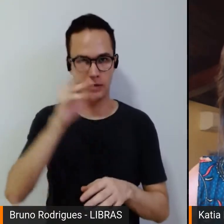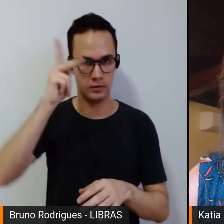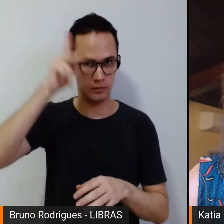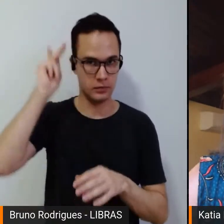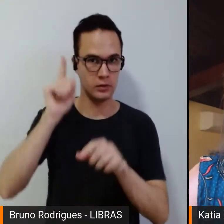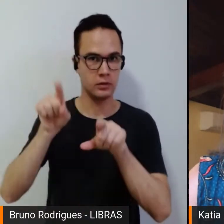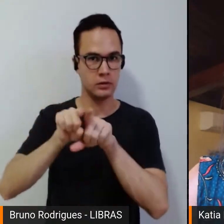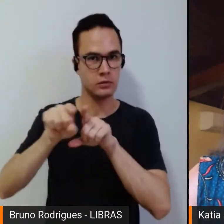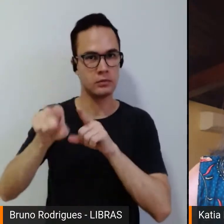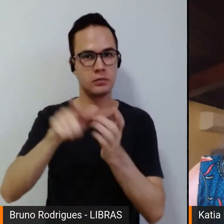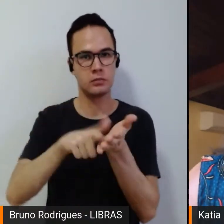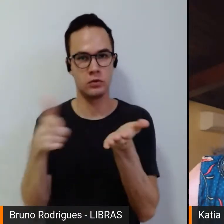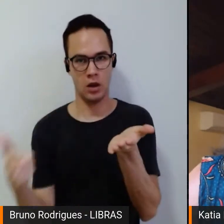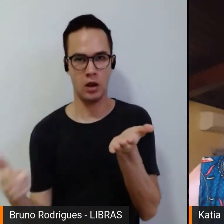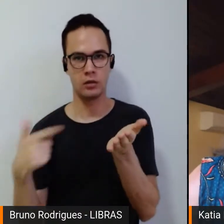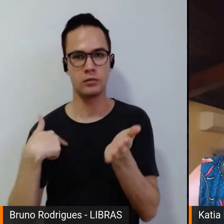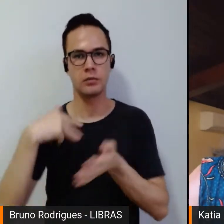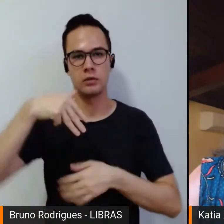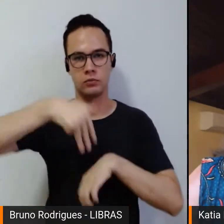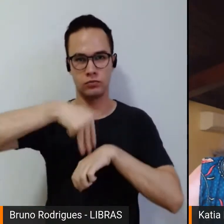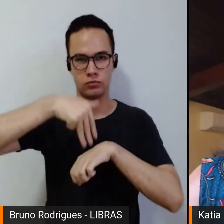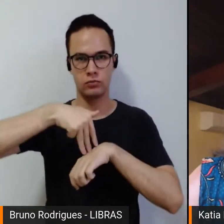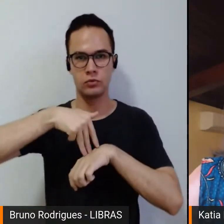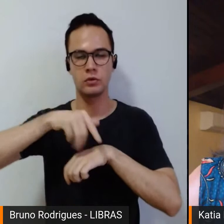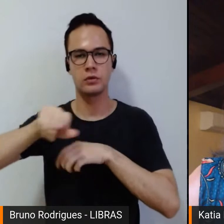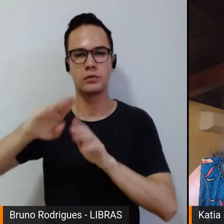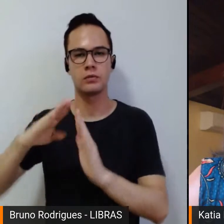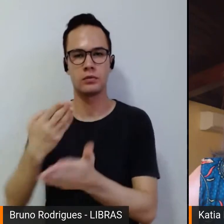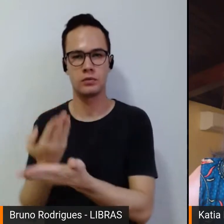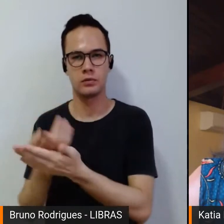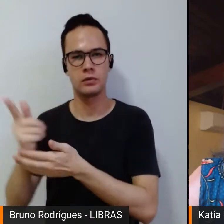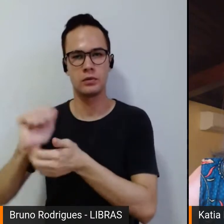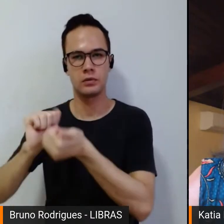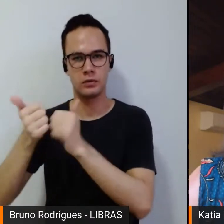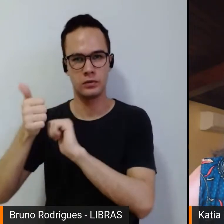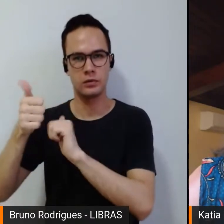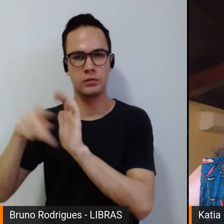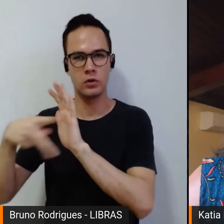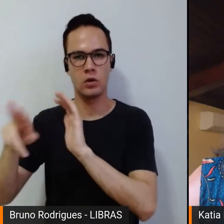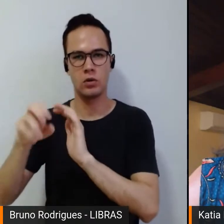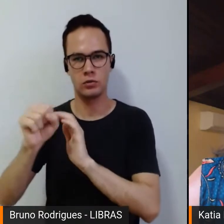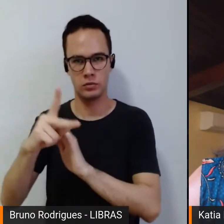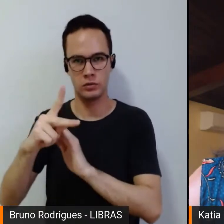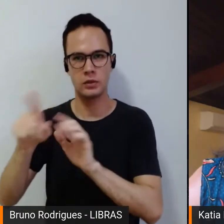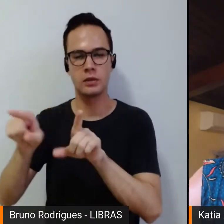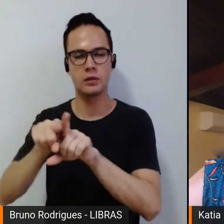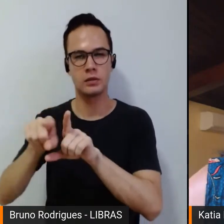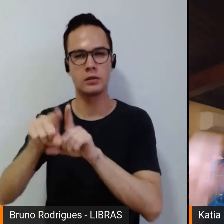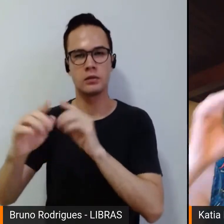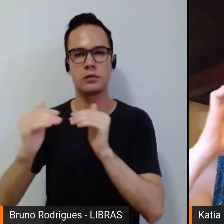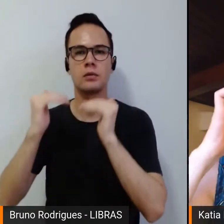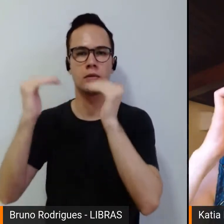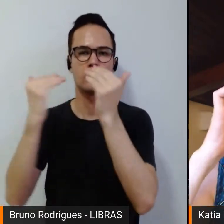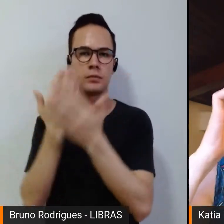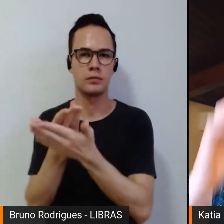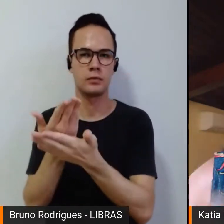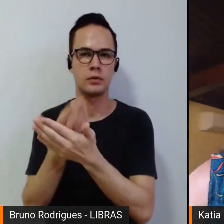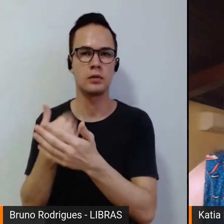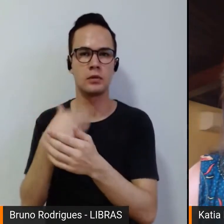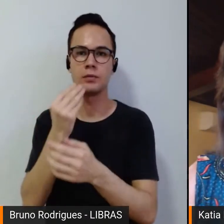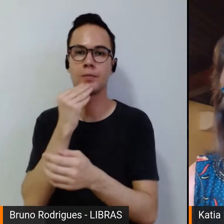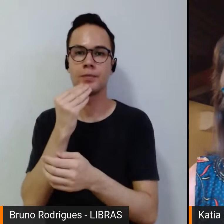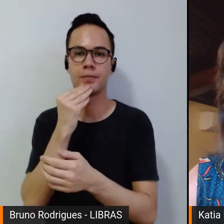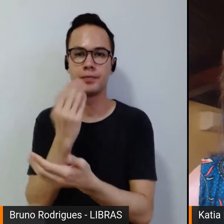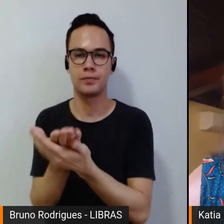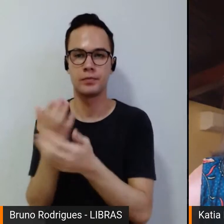jornalismo e o meu mestrado foi feito na Escola de Educação Física da USP e no doutorado eu tive a oportunidade de